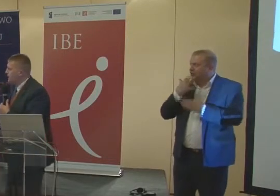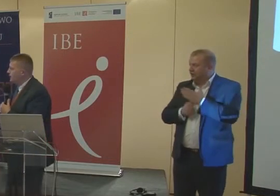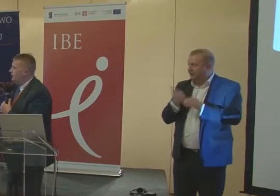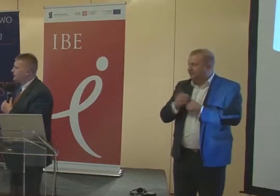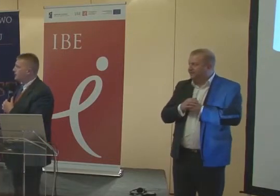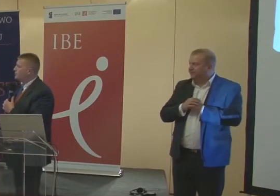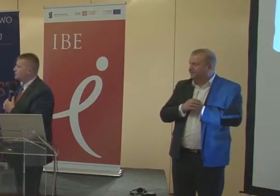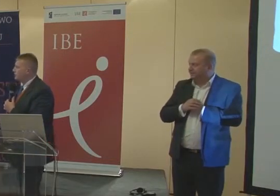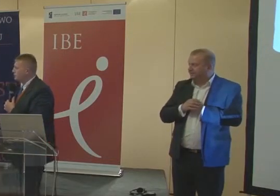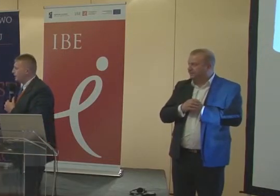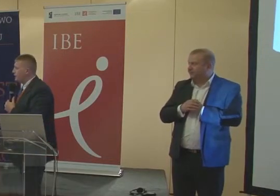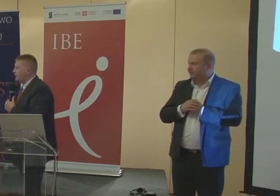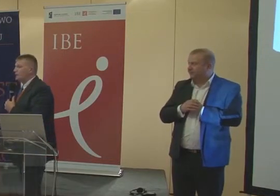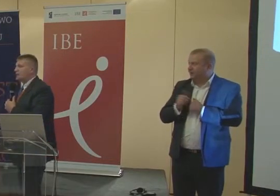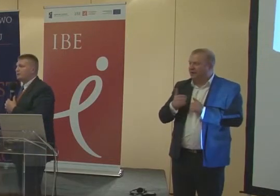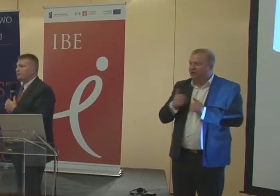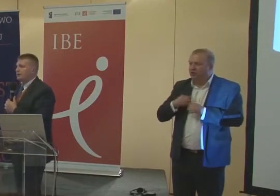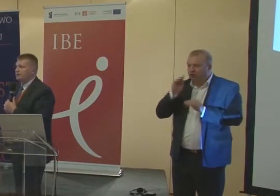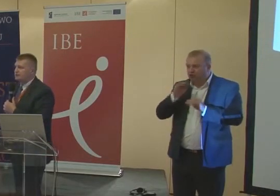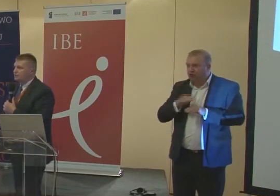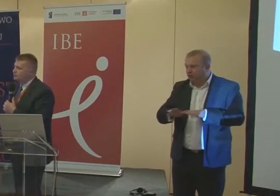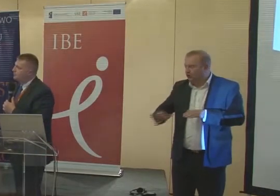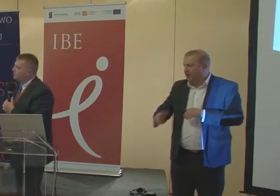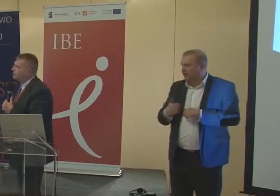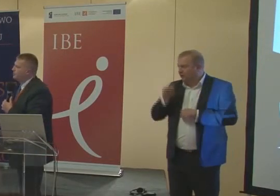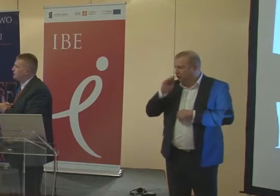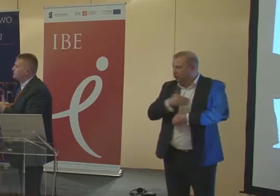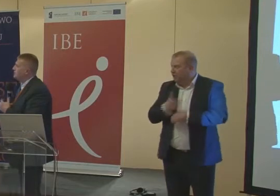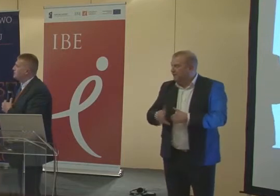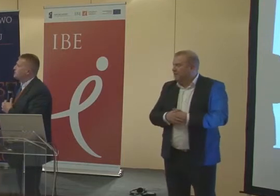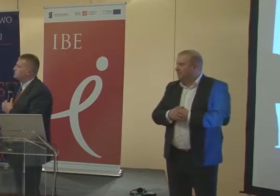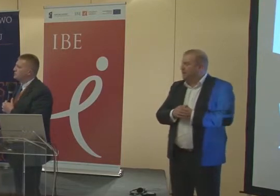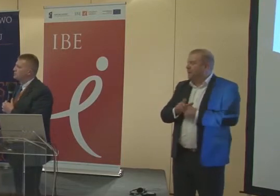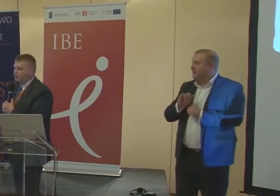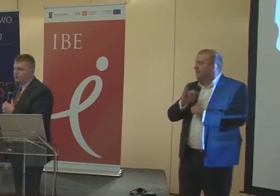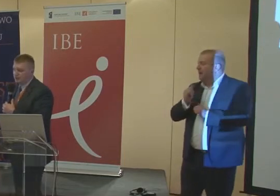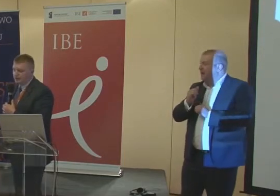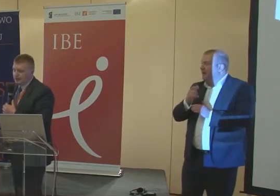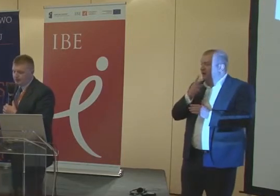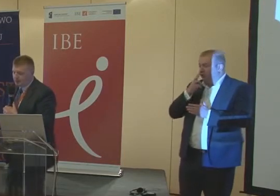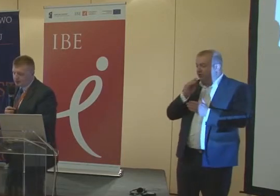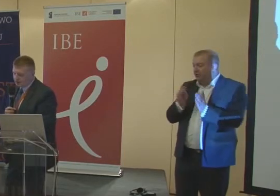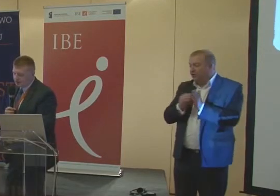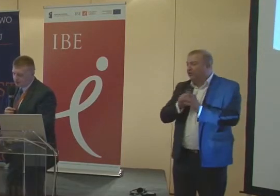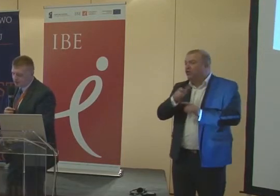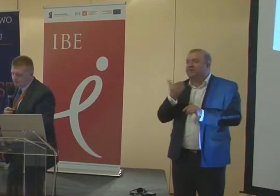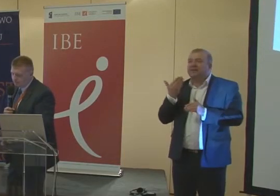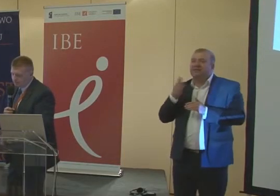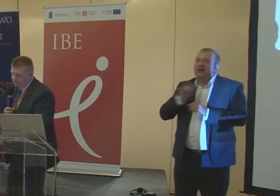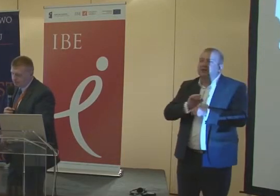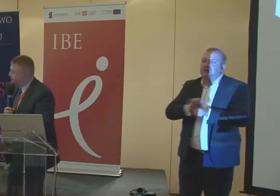nasi uczniowie. tak naprawdę z tego, co my widzimy, jak doświadczenie nas nauczyło, co im najbardziej jest